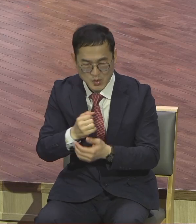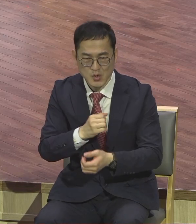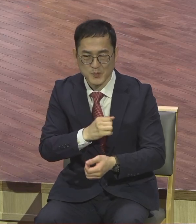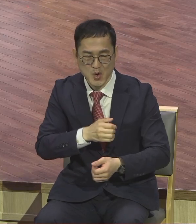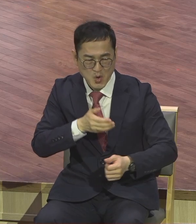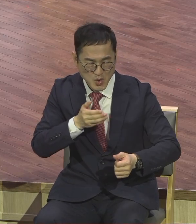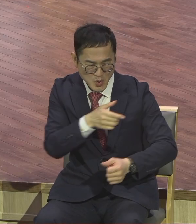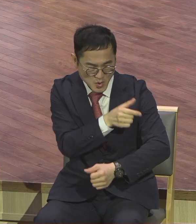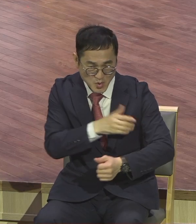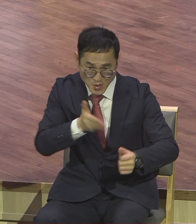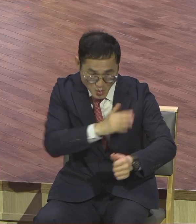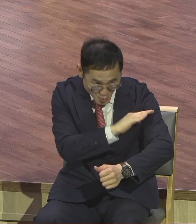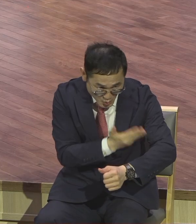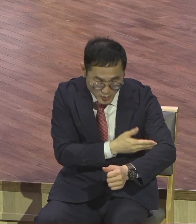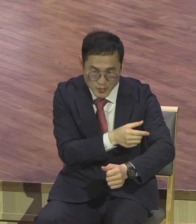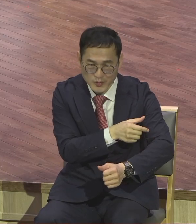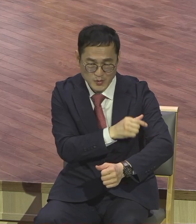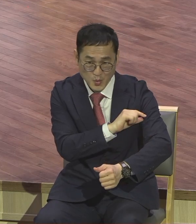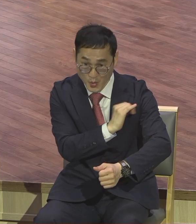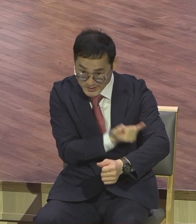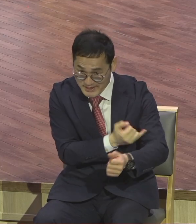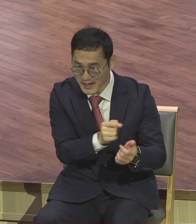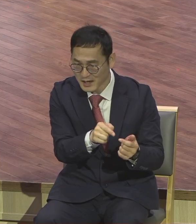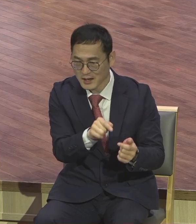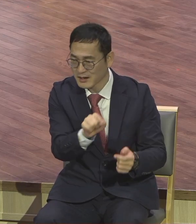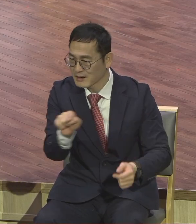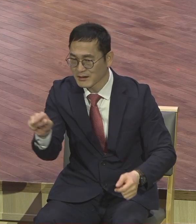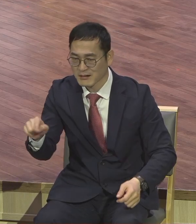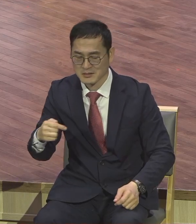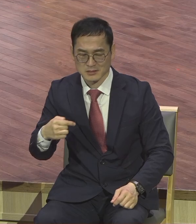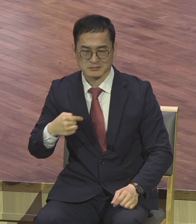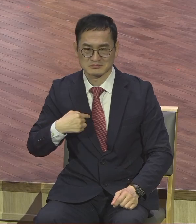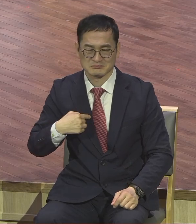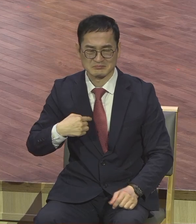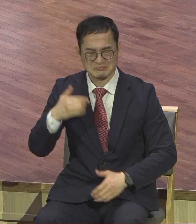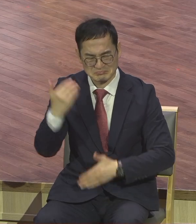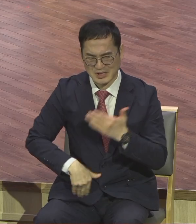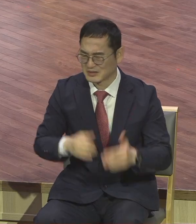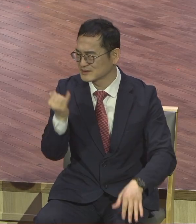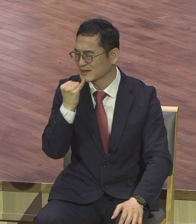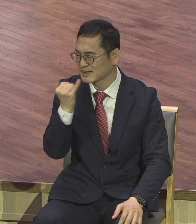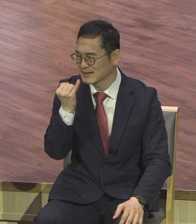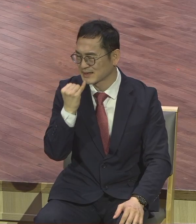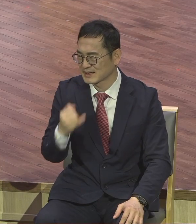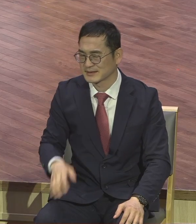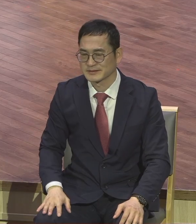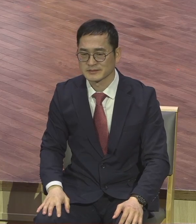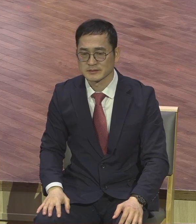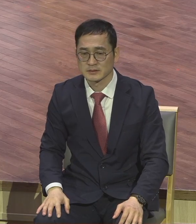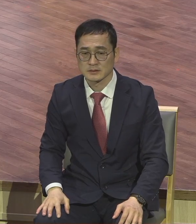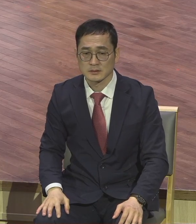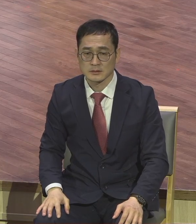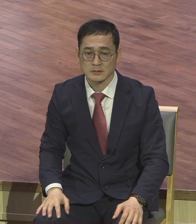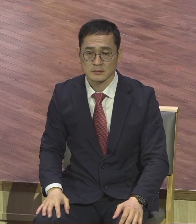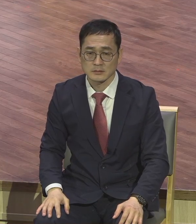중직자가 되어가지고 기름본반 중직자가 돼가지고 나나점이야. 교인들은 더 말할 것도 없고 이렇게 생각한 이